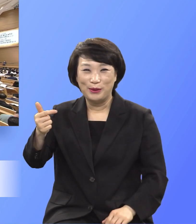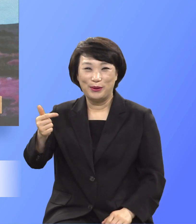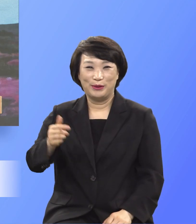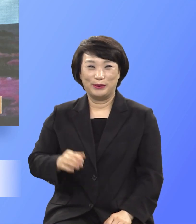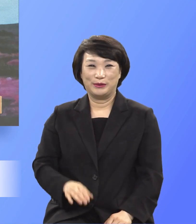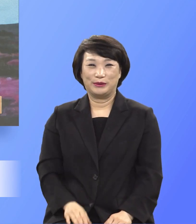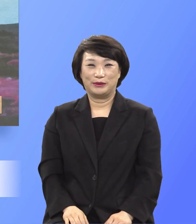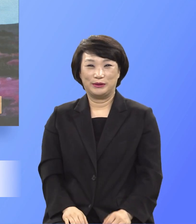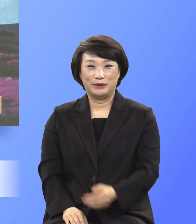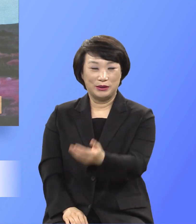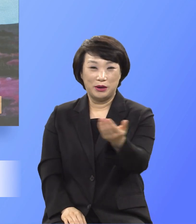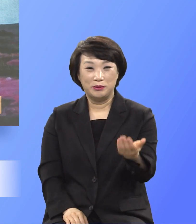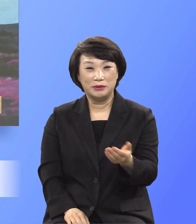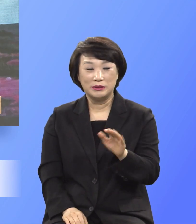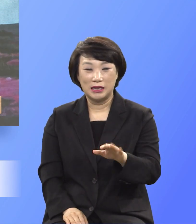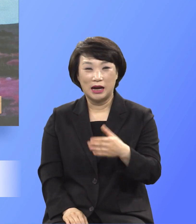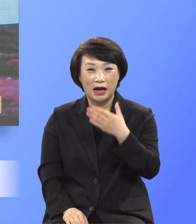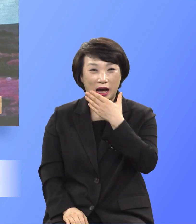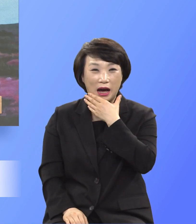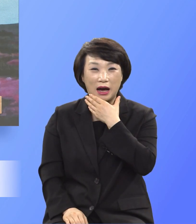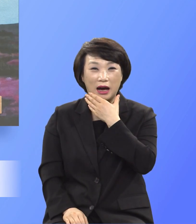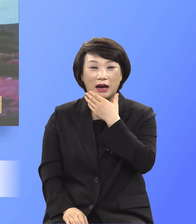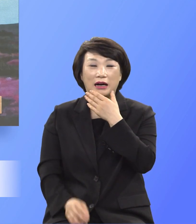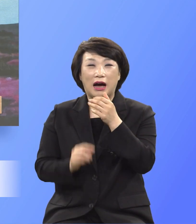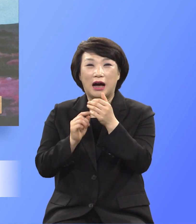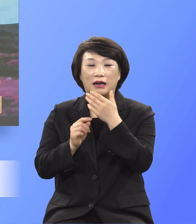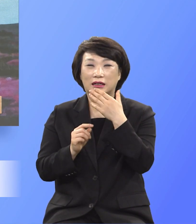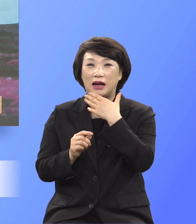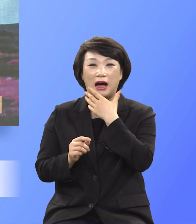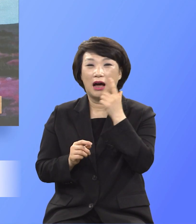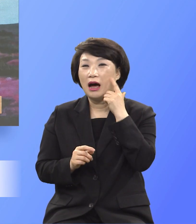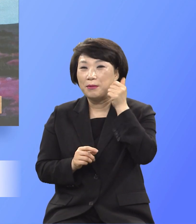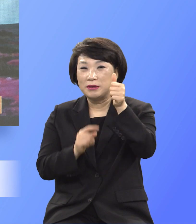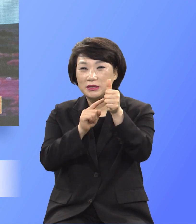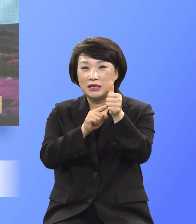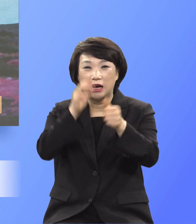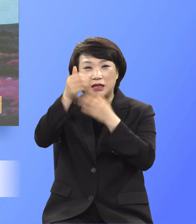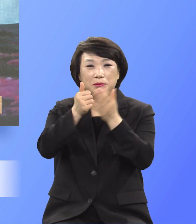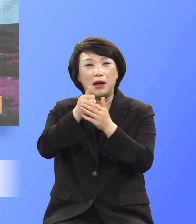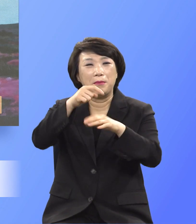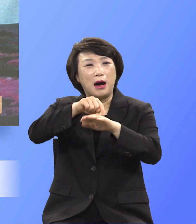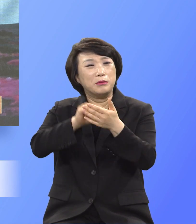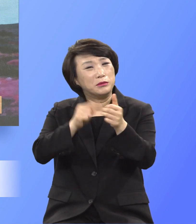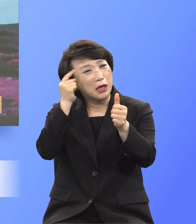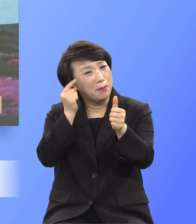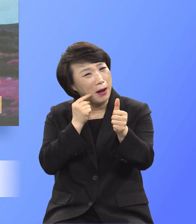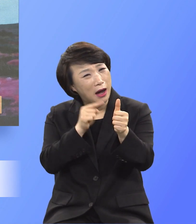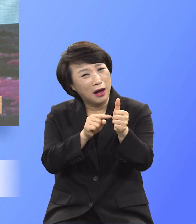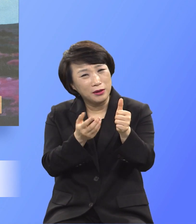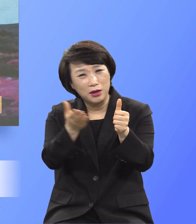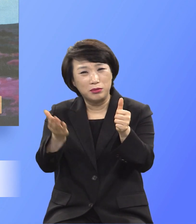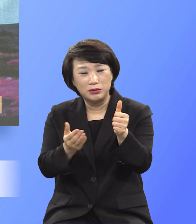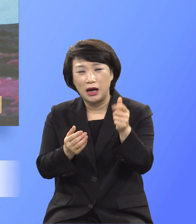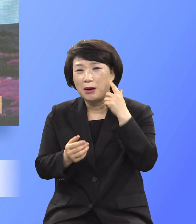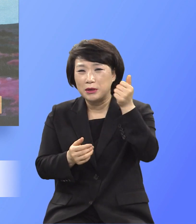여러분 한번 아버지 마음을 가만히 살펴보세요. 어떻게 아버지가 자식을 일으킬 수 있겠는가.